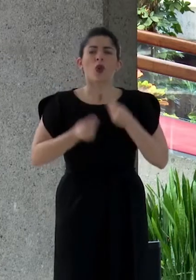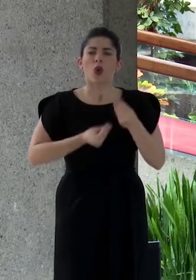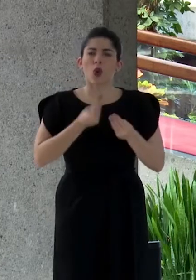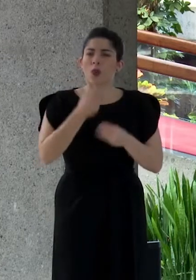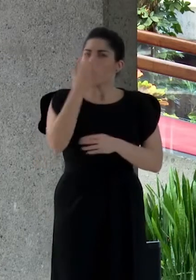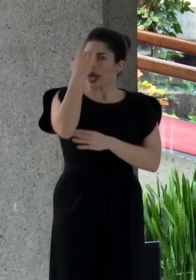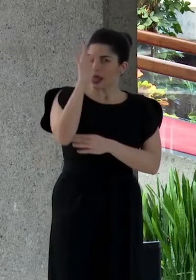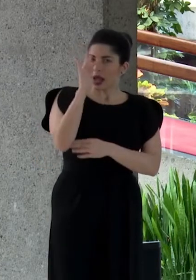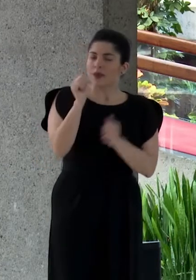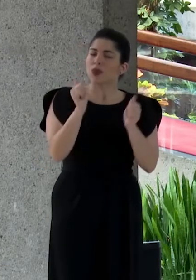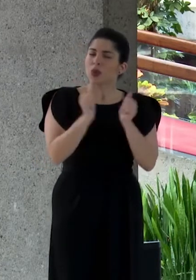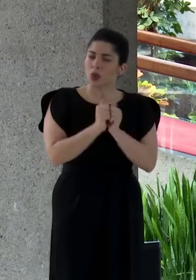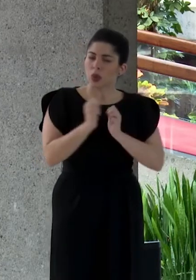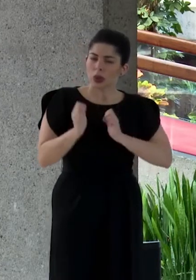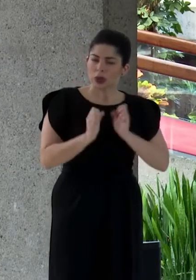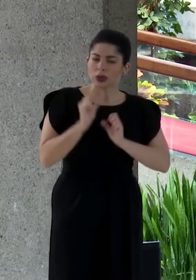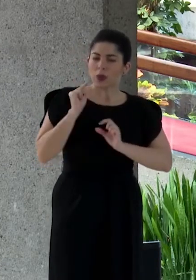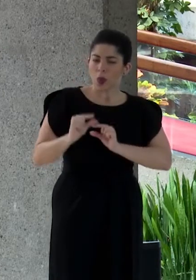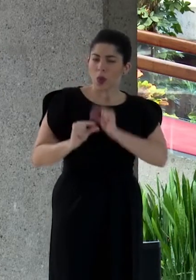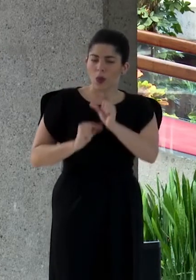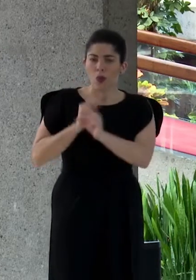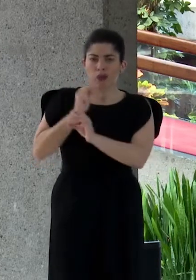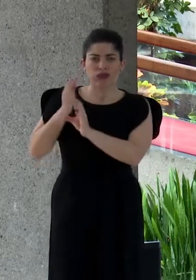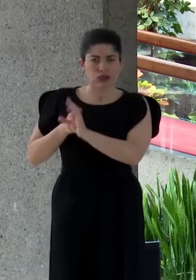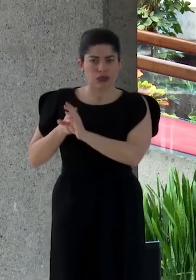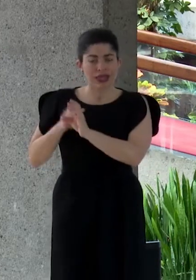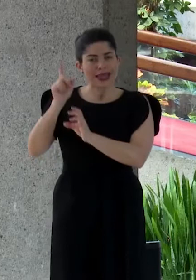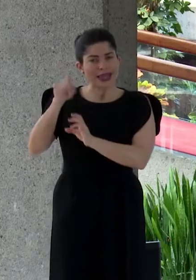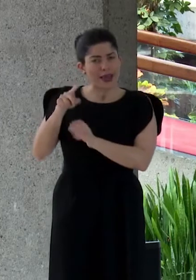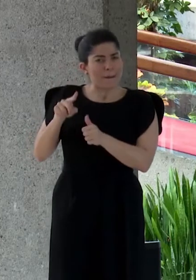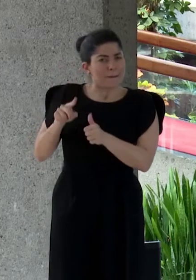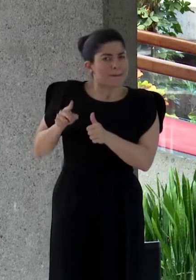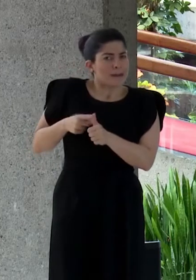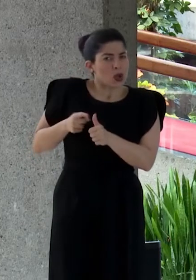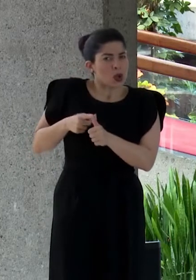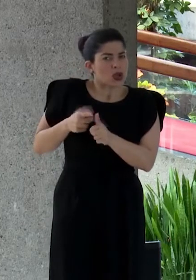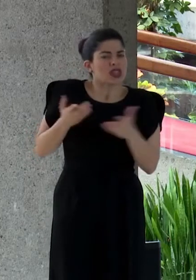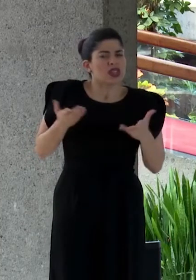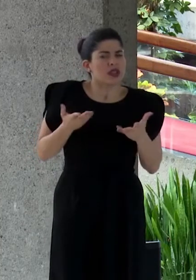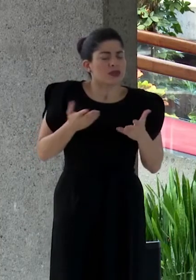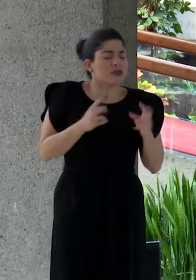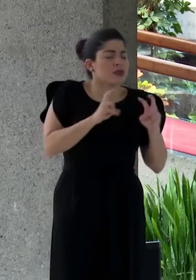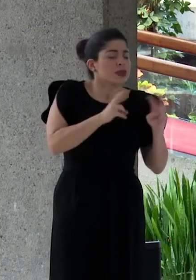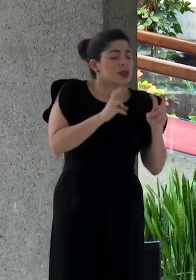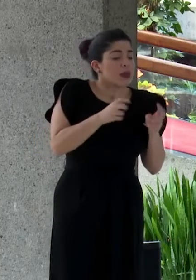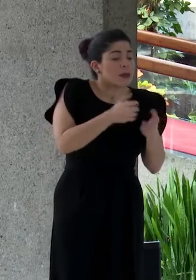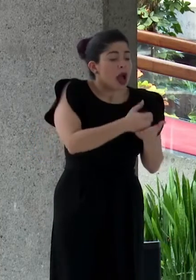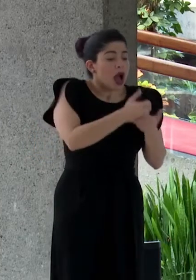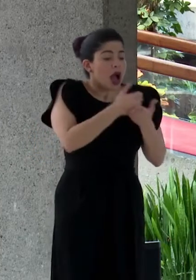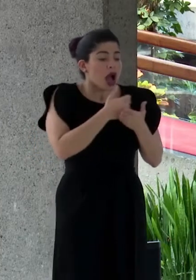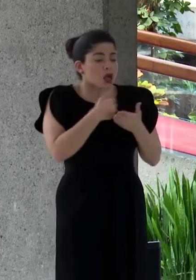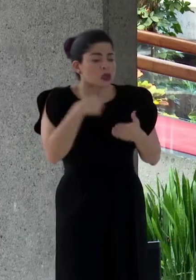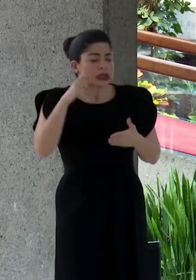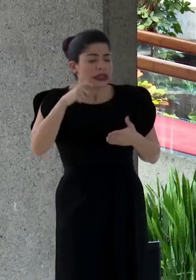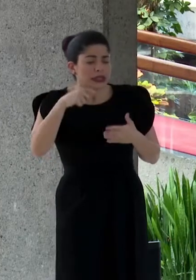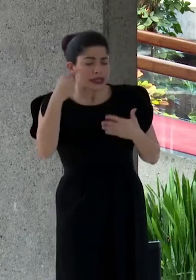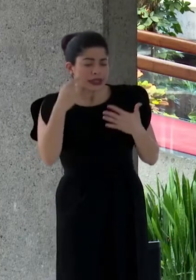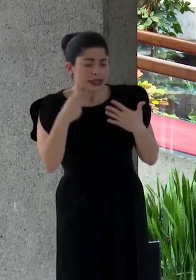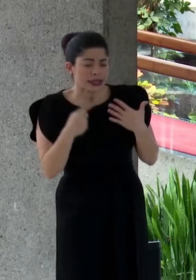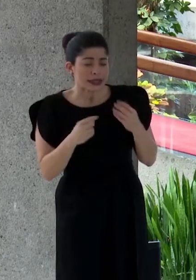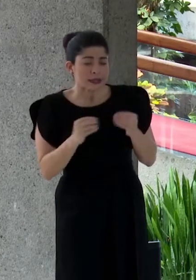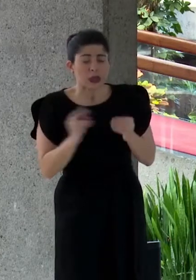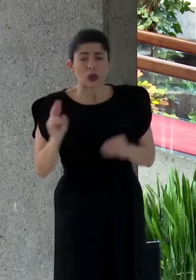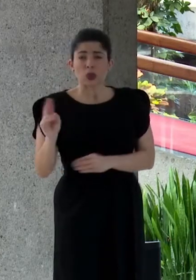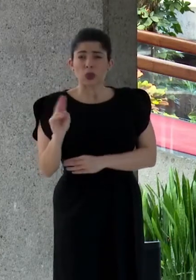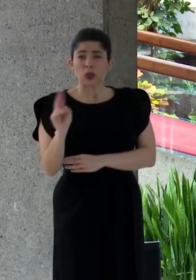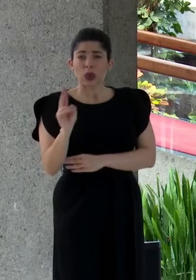y estratégica. Debemos dar prioridad a aquellos ámbitos que permitan atender las necesidades más